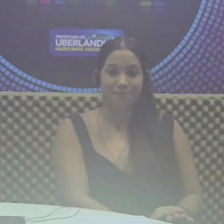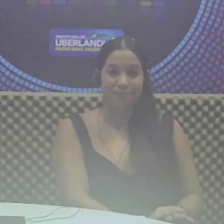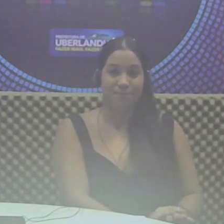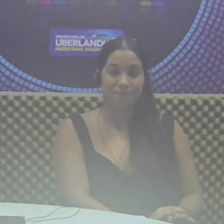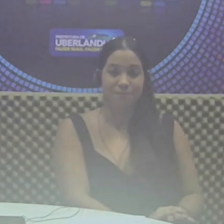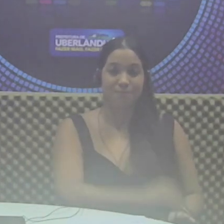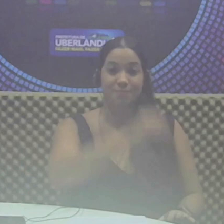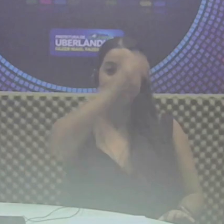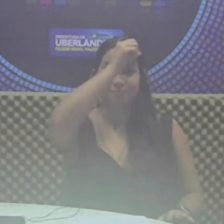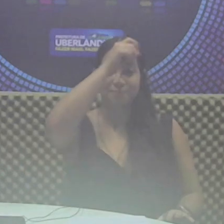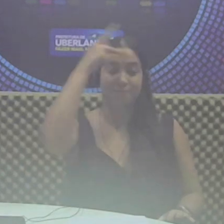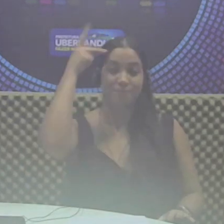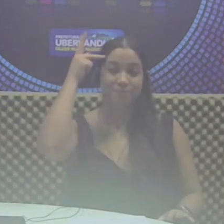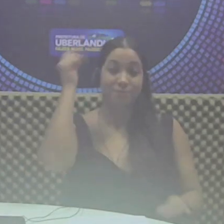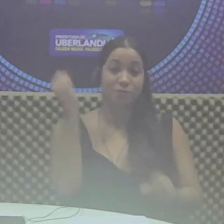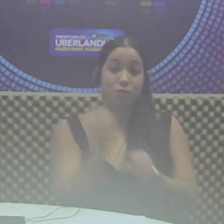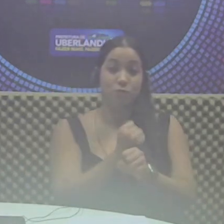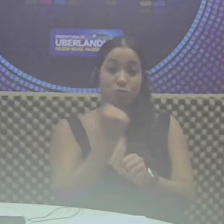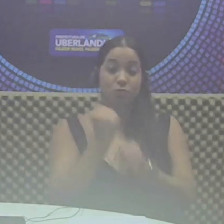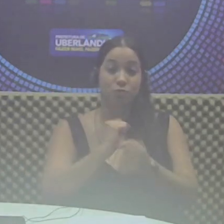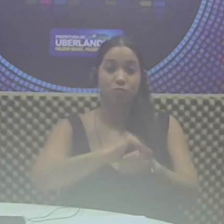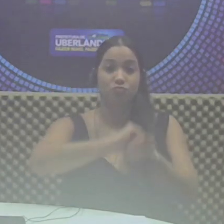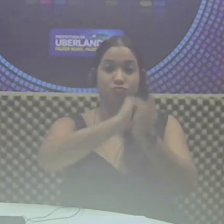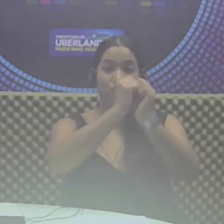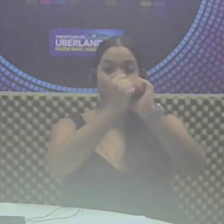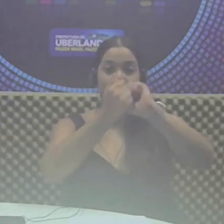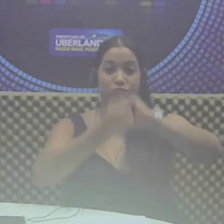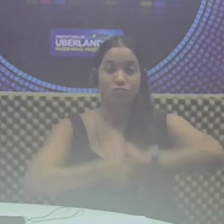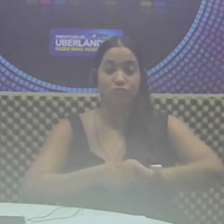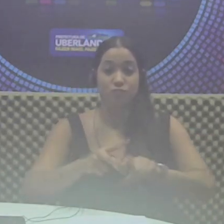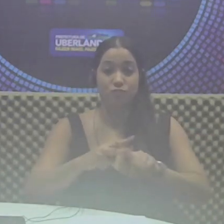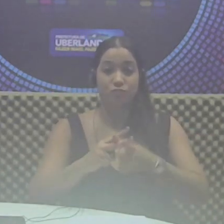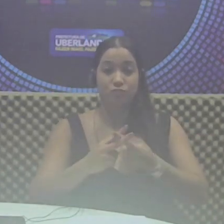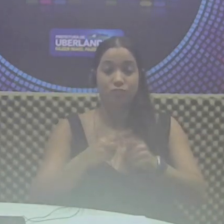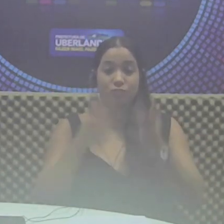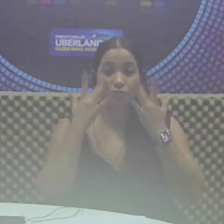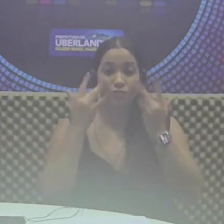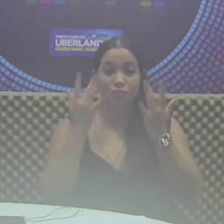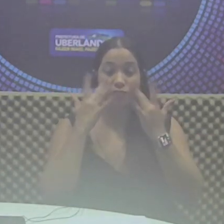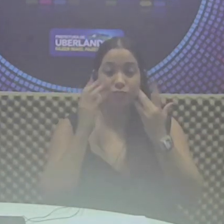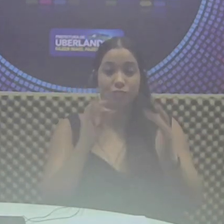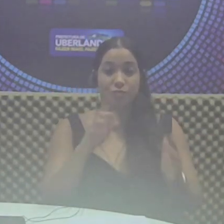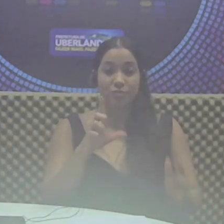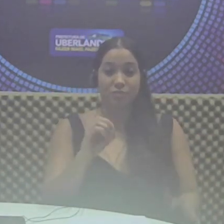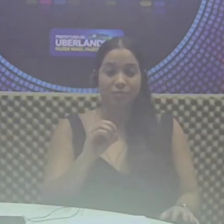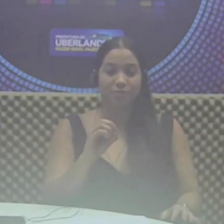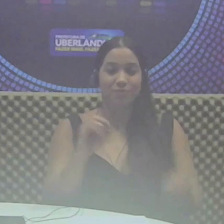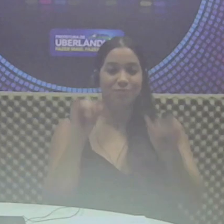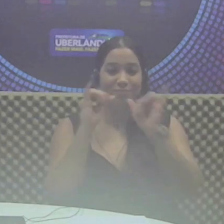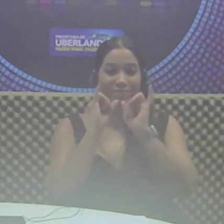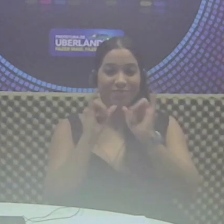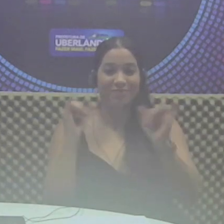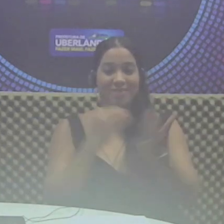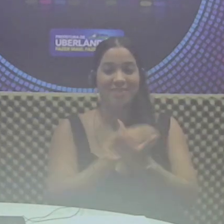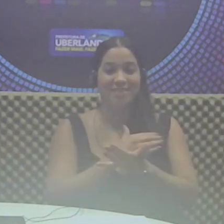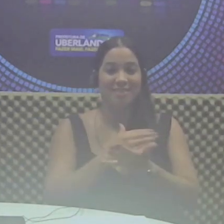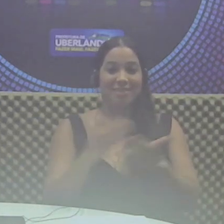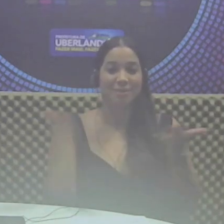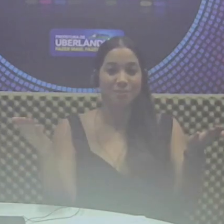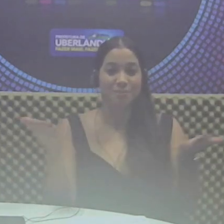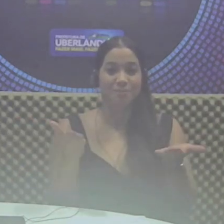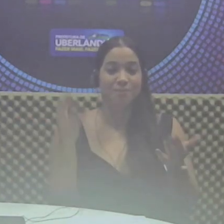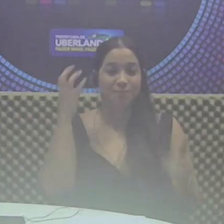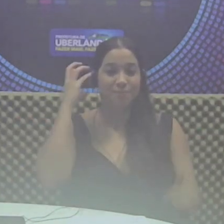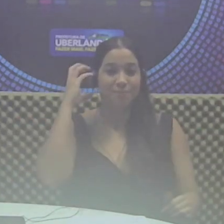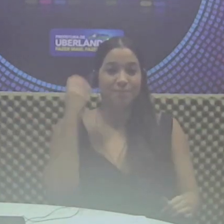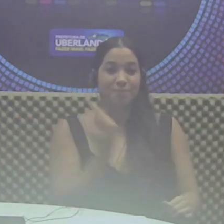Prefeitura realiza obras de adaptação e restauração do Teatro Grande Otelo. Essas e outras notícias a partir de